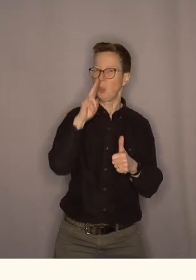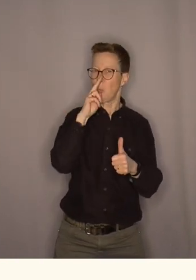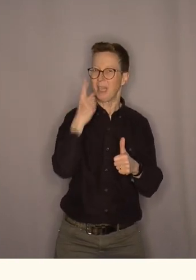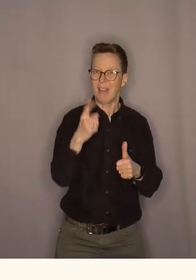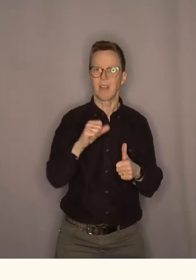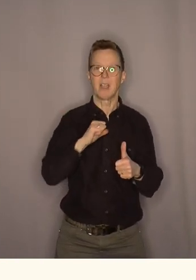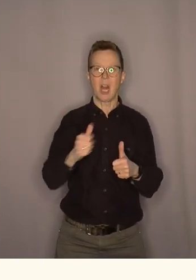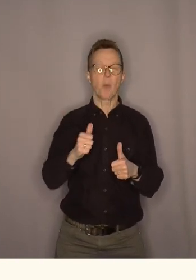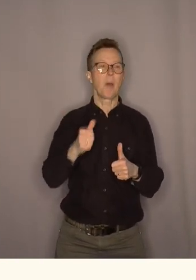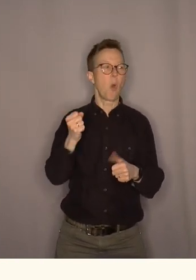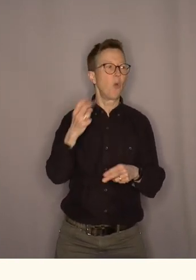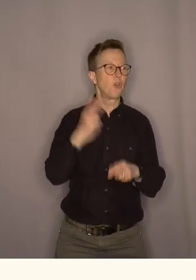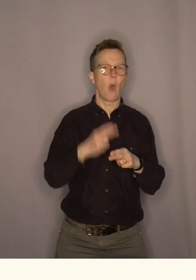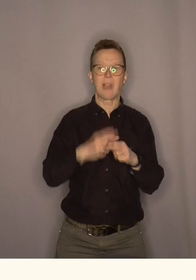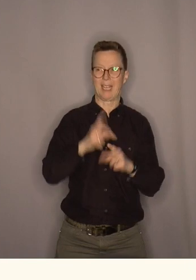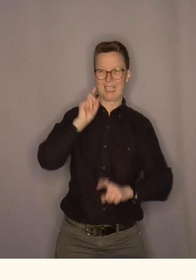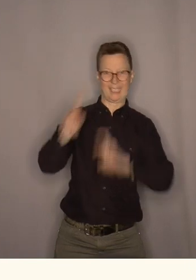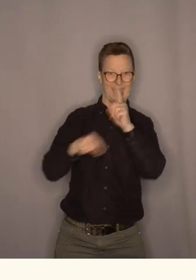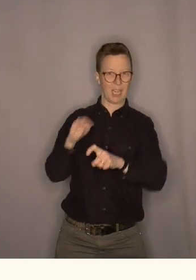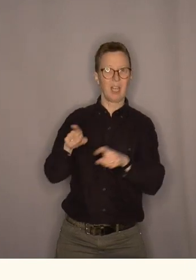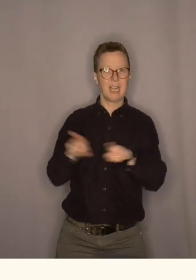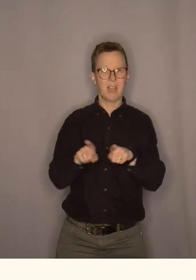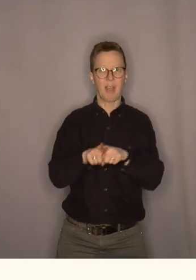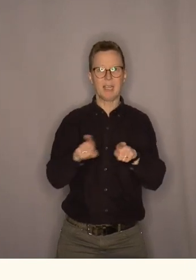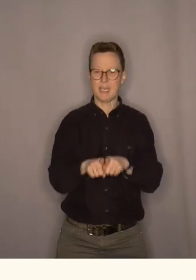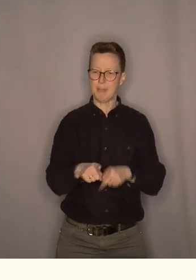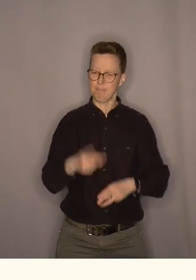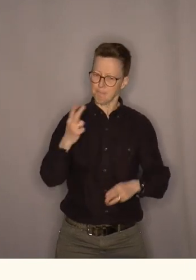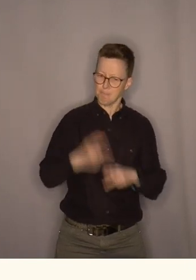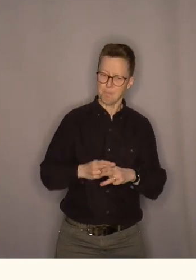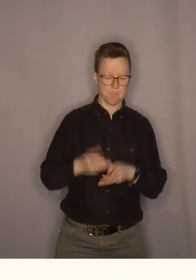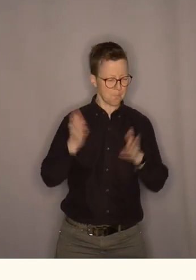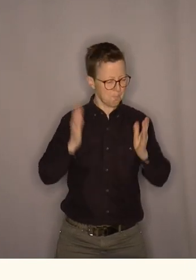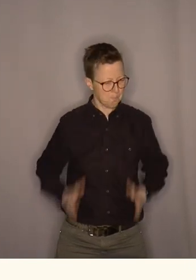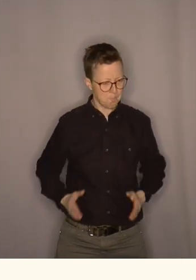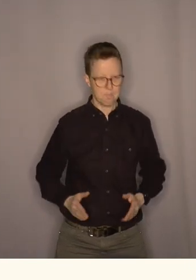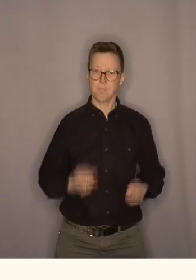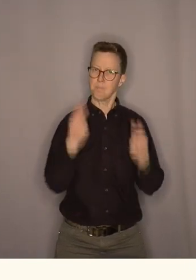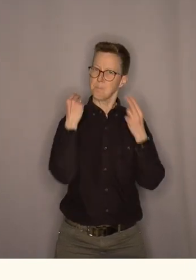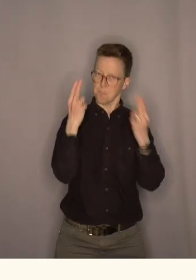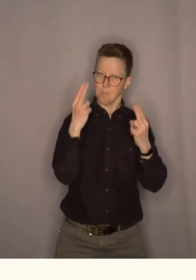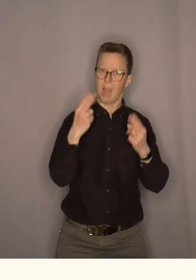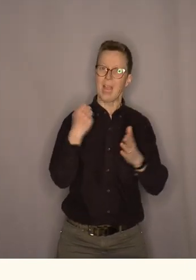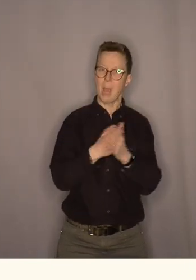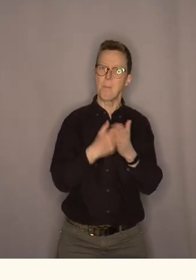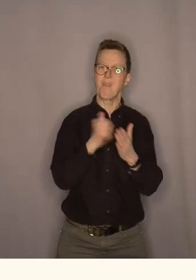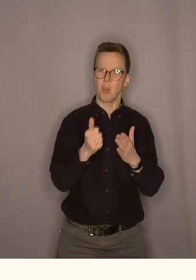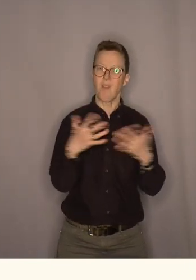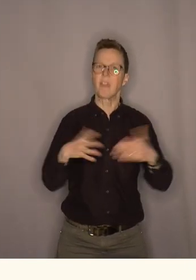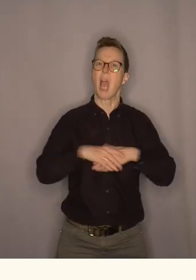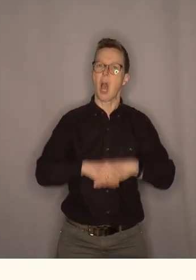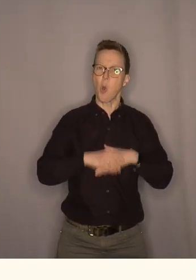litt kritikk dette er politikere som har integritet og får kjempe for det de har sagt de skal kjempe på.